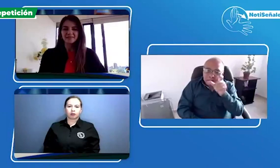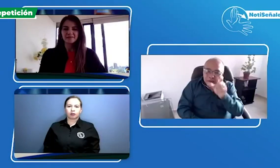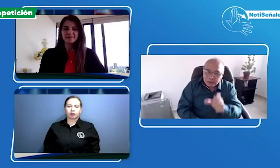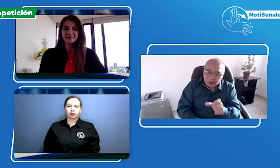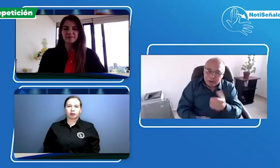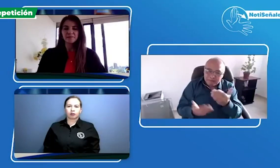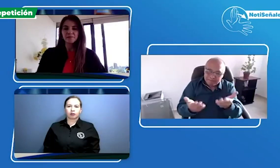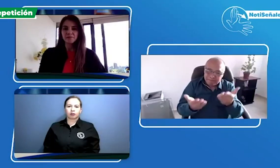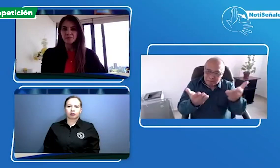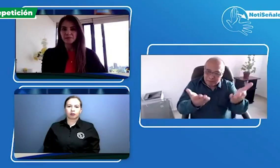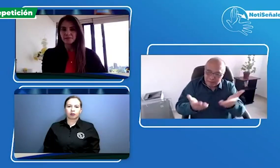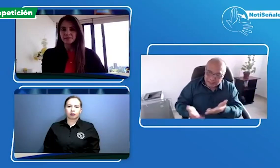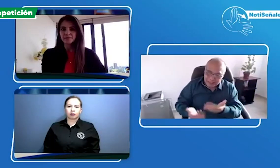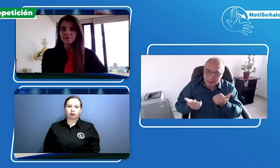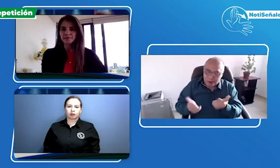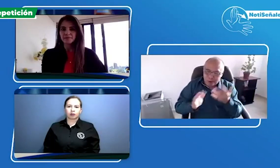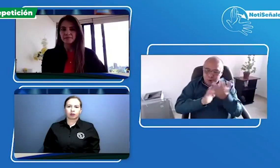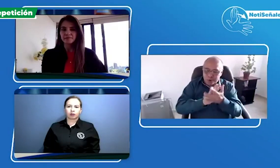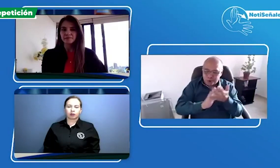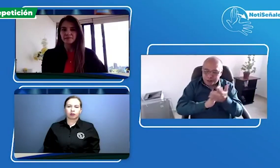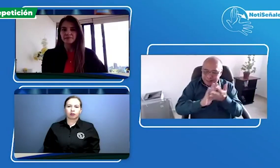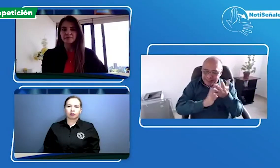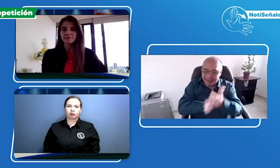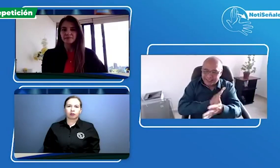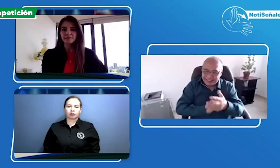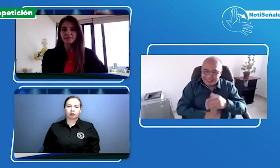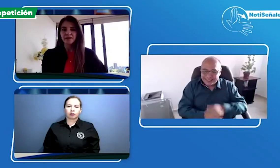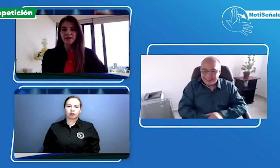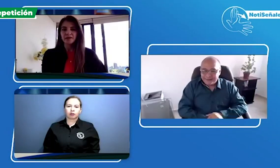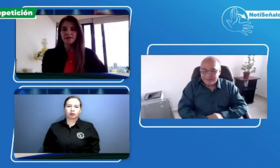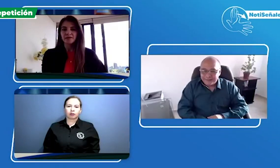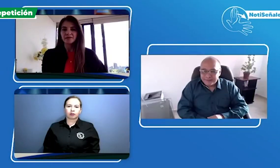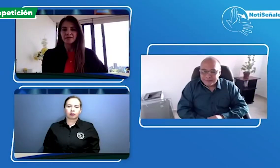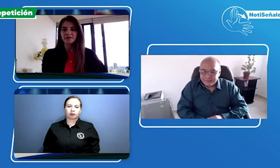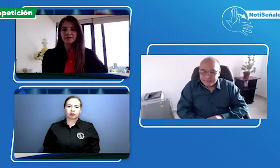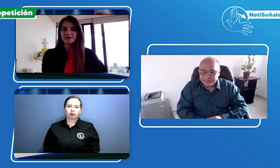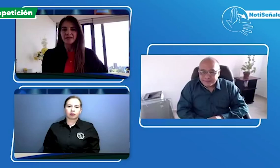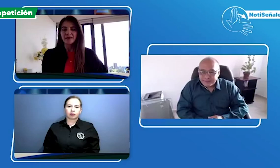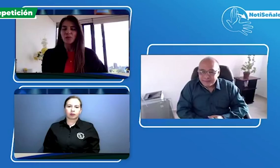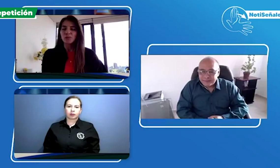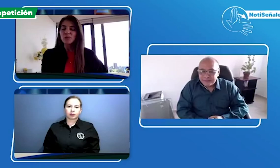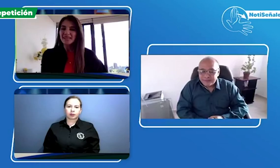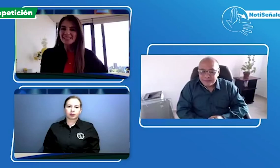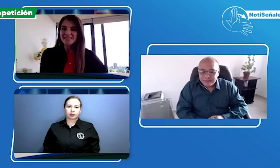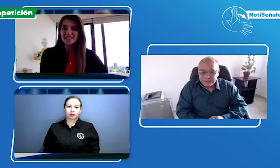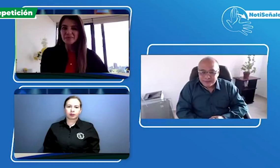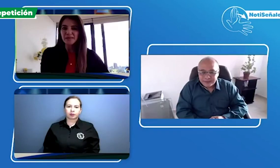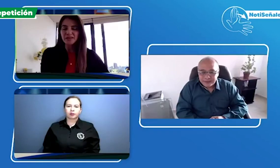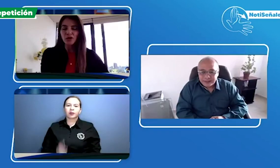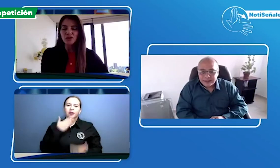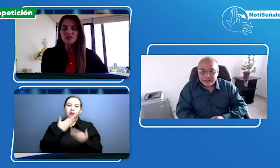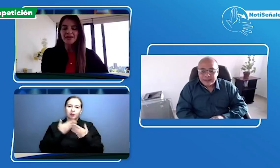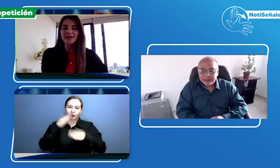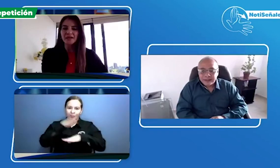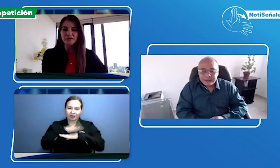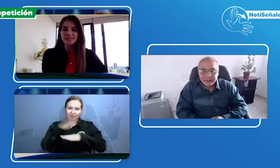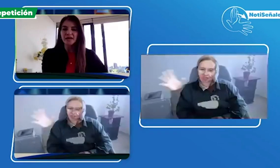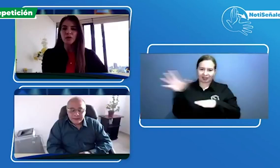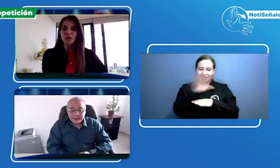presentara, que nos contara quién es usted. Bienvenida a Noticeñales. Muy buenas tardes para todos. Qué rico estar hoy